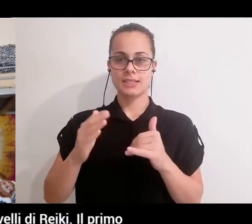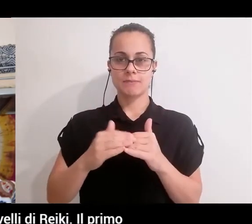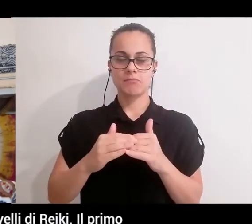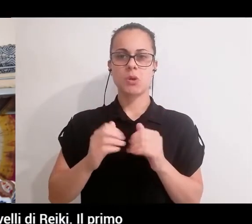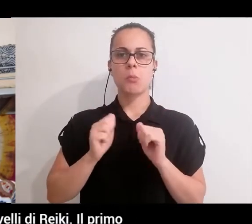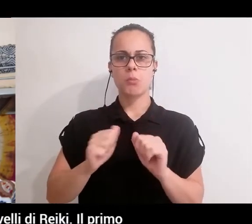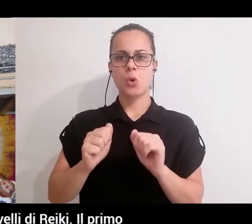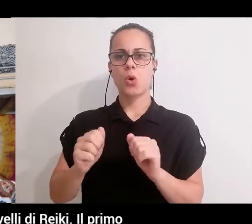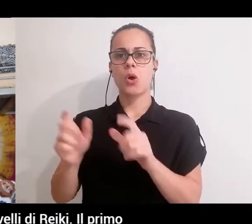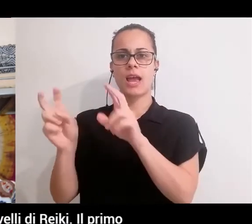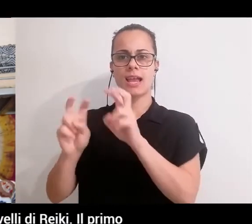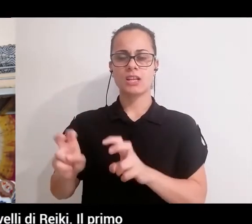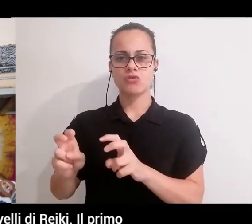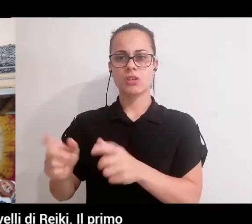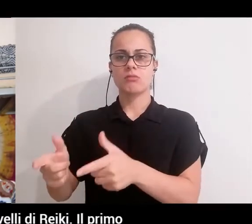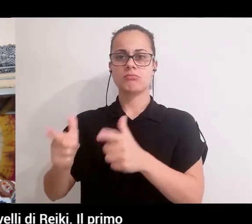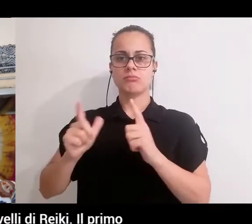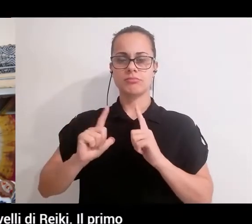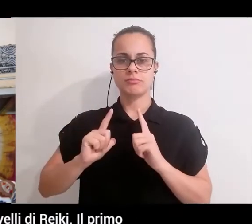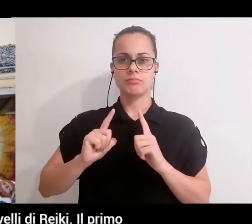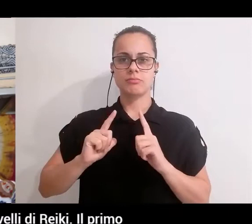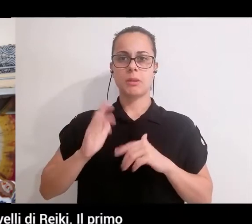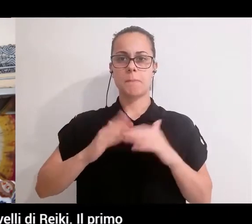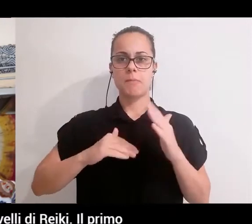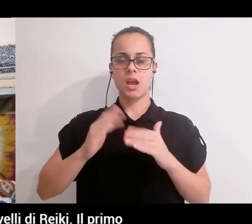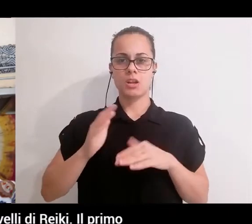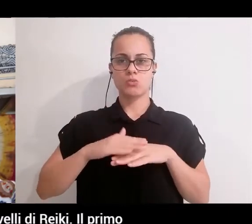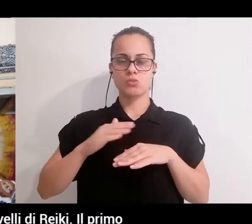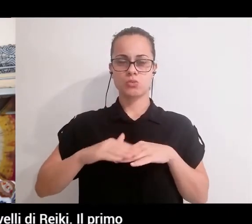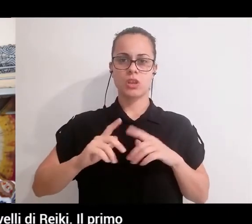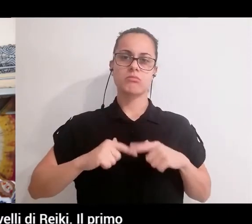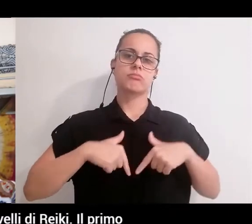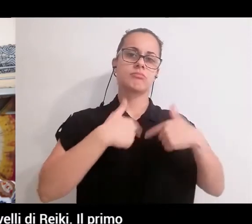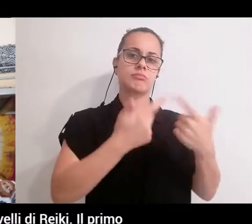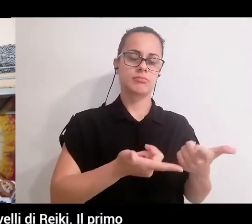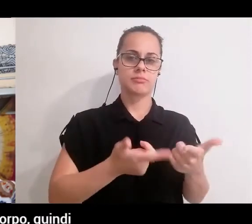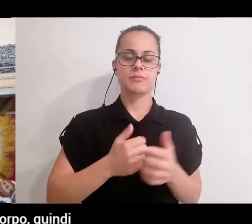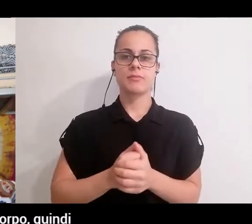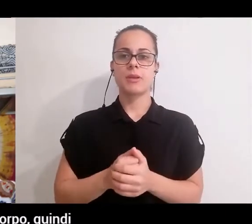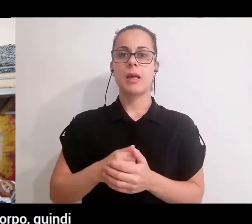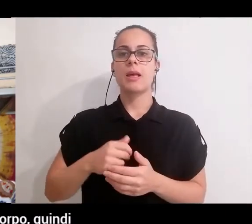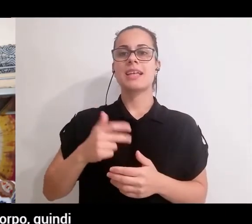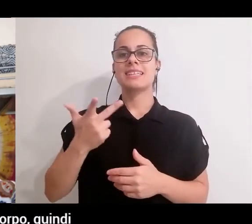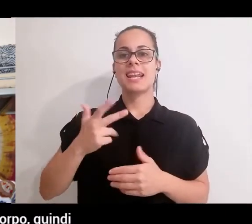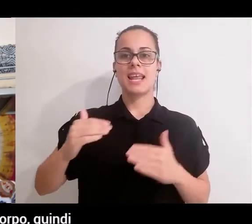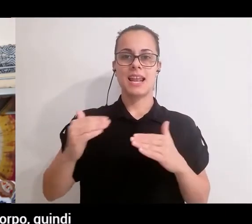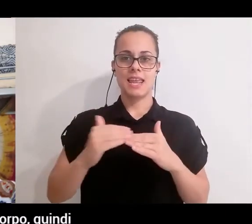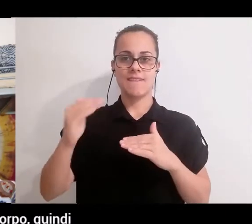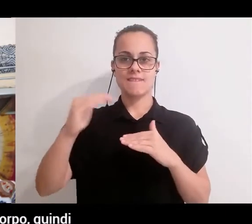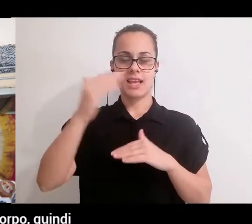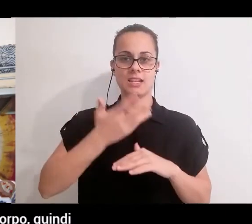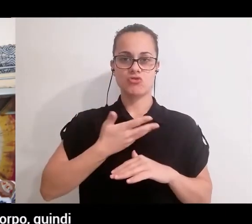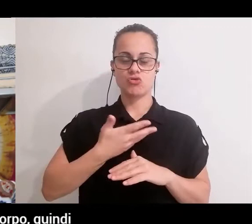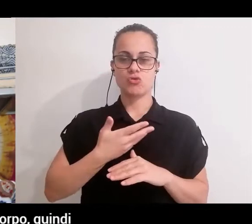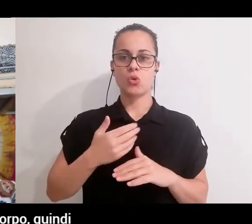sia su noi stessi che sugli altri. Ci sono tre livelli di Reiki, il primo livello ci consente di lavorare sul